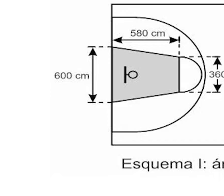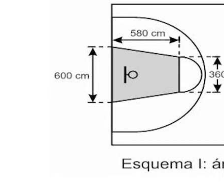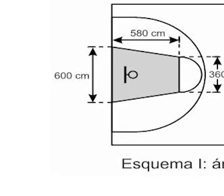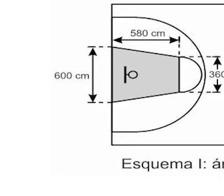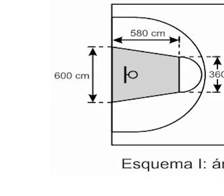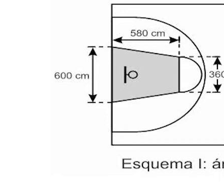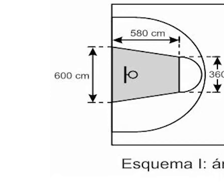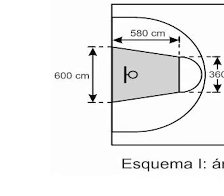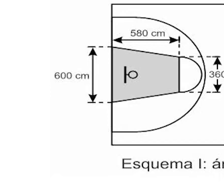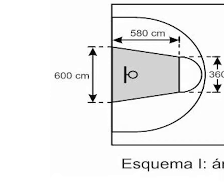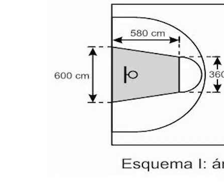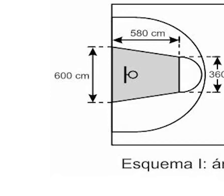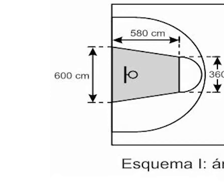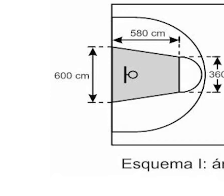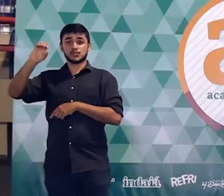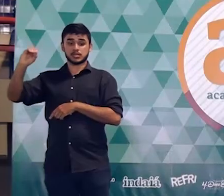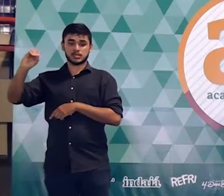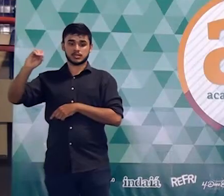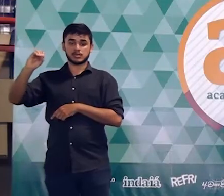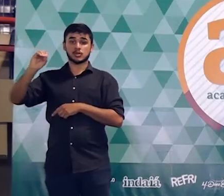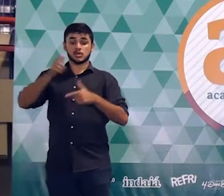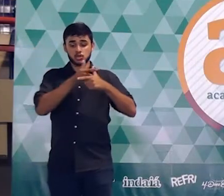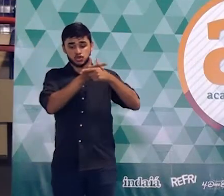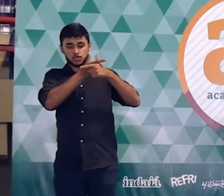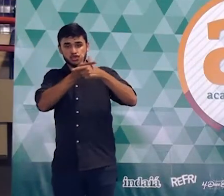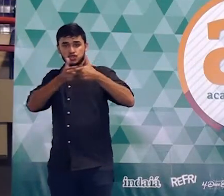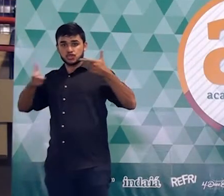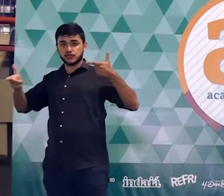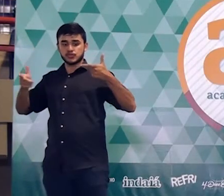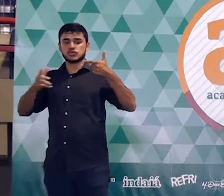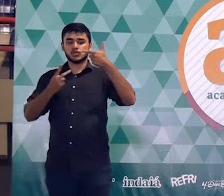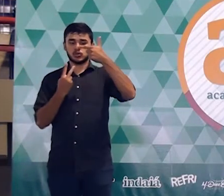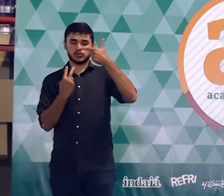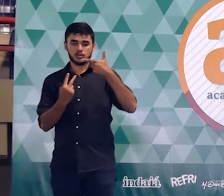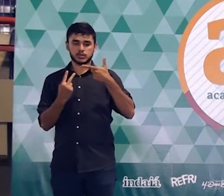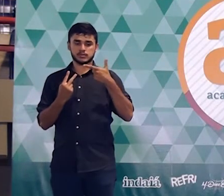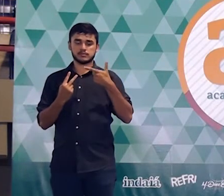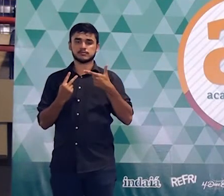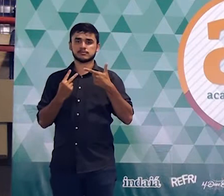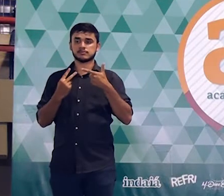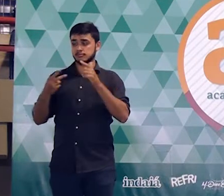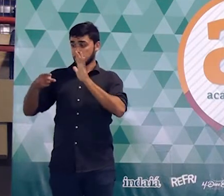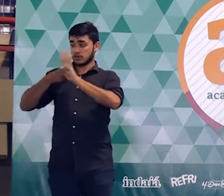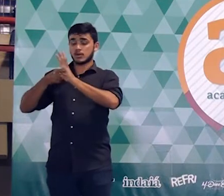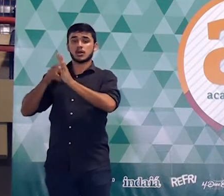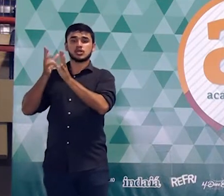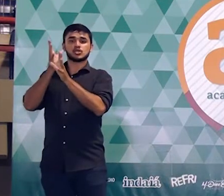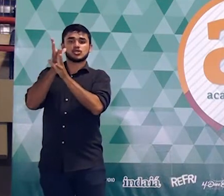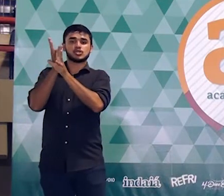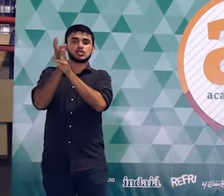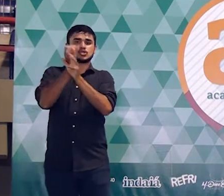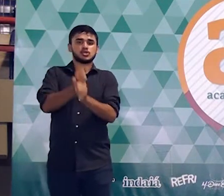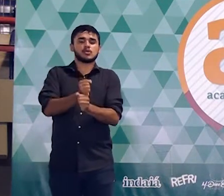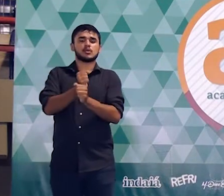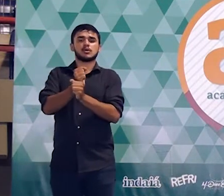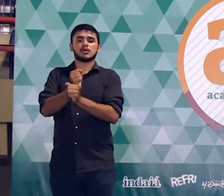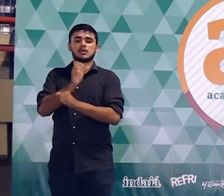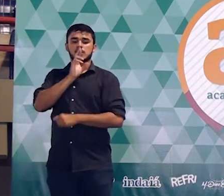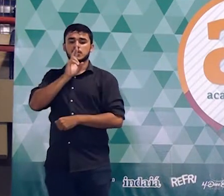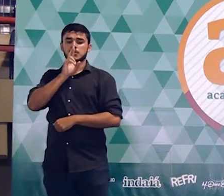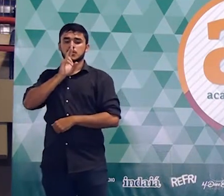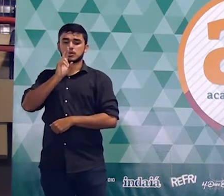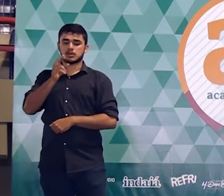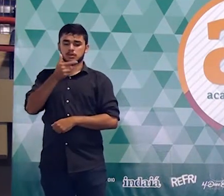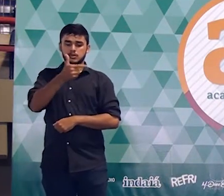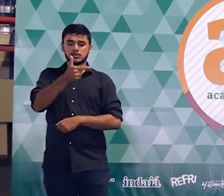dividido por 2. Então, essa é a área. Base maior, mais base menor, vezes a altura, dividido por 2. Se você fizer esse cálculo, você vai encontrar